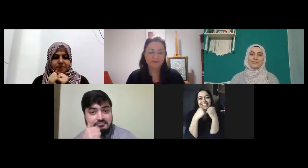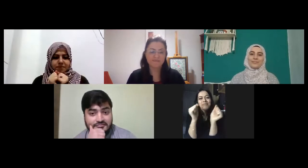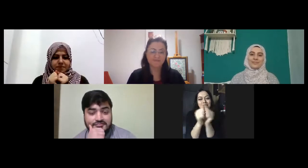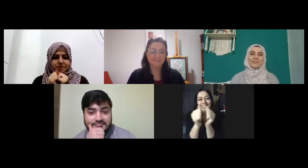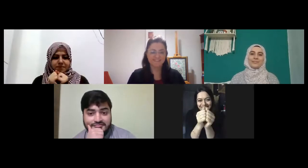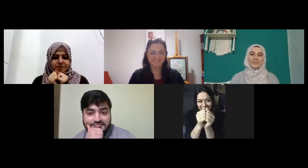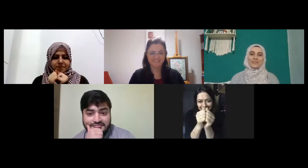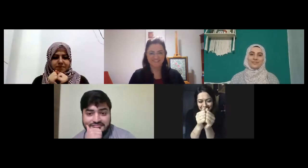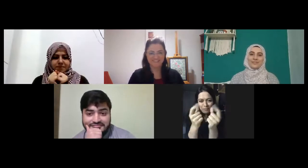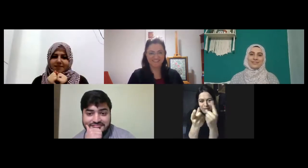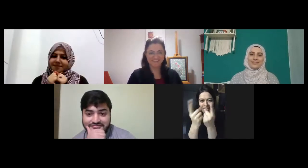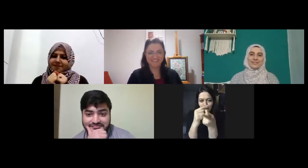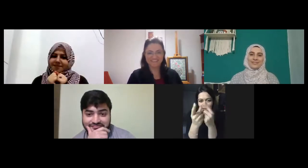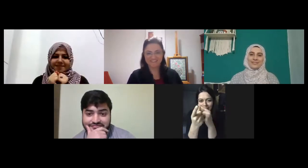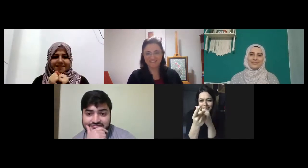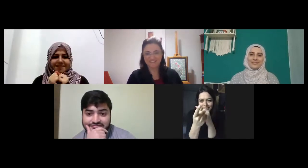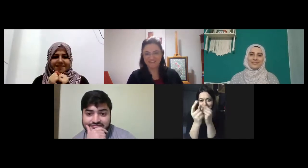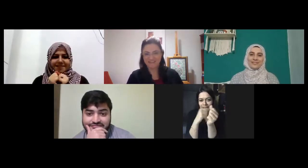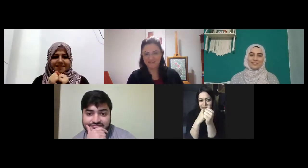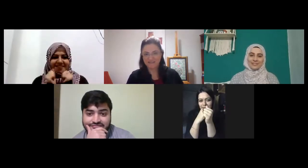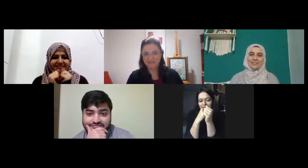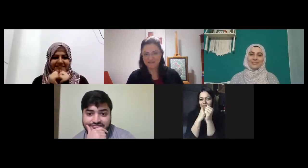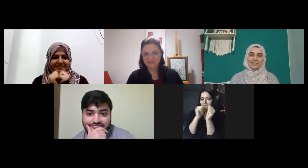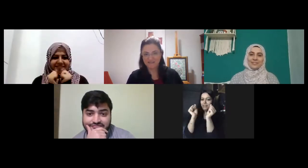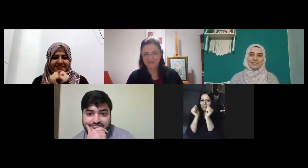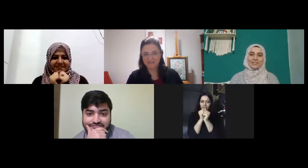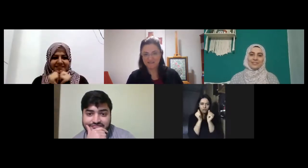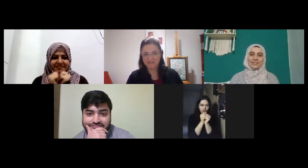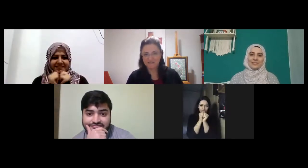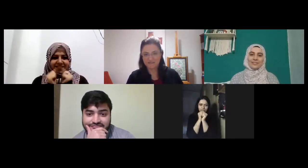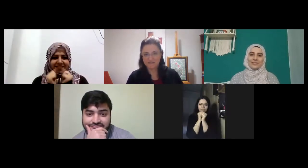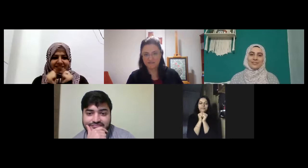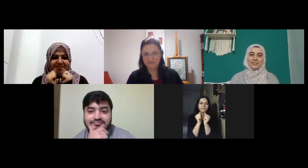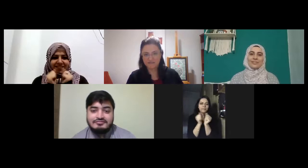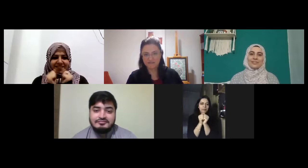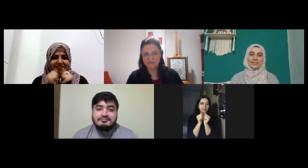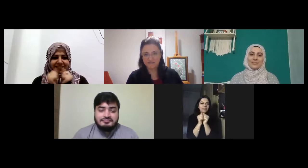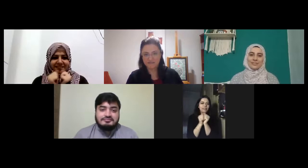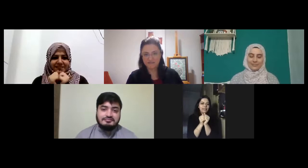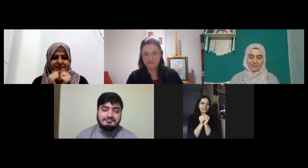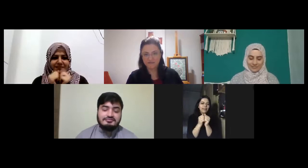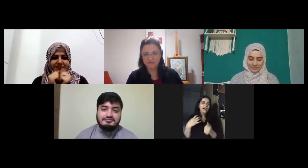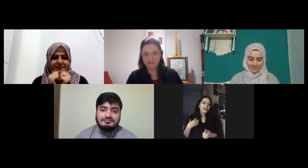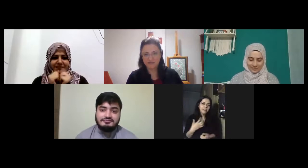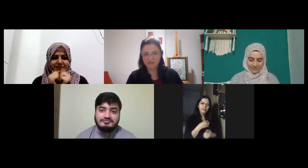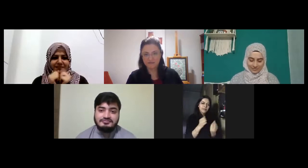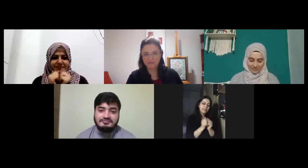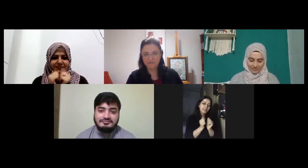Birliktelik beraberlik anlamda geliyor şu birlikte annemle birlikte